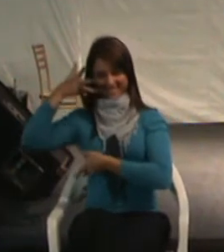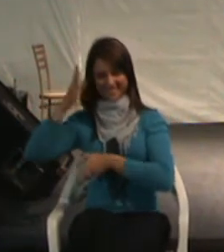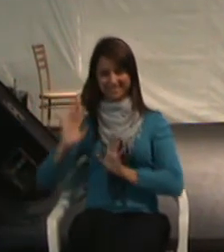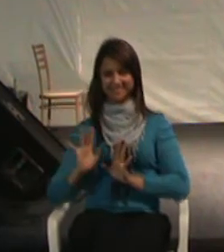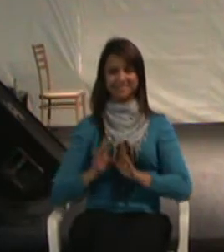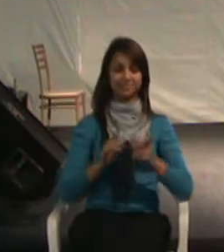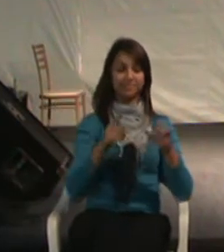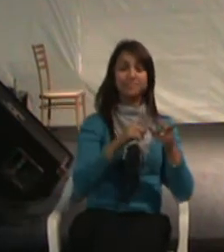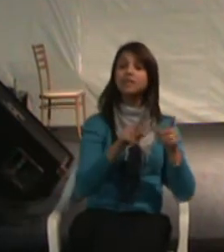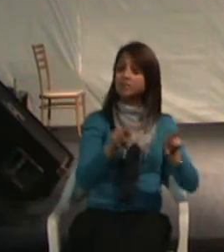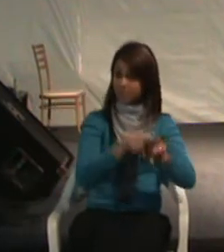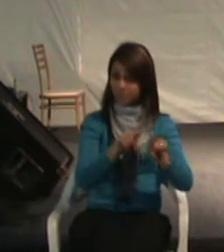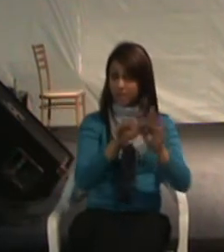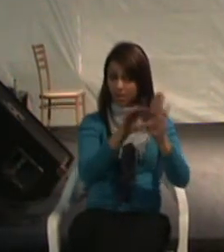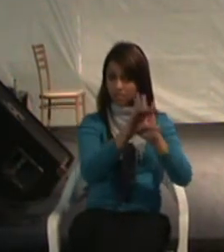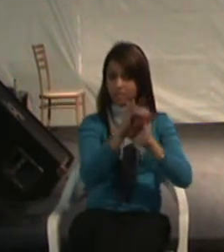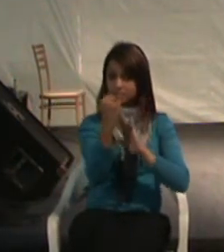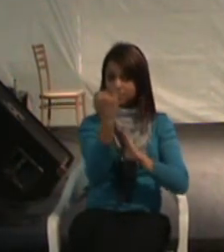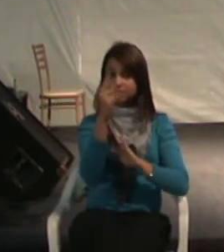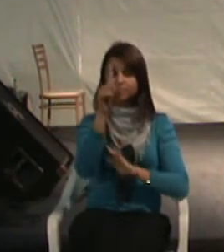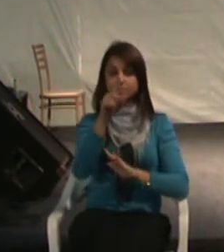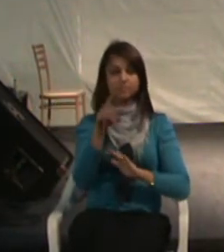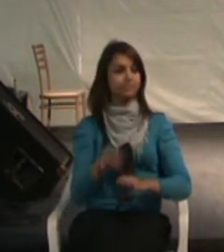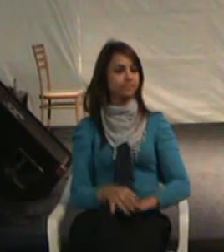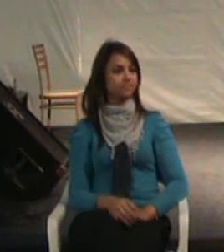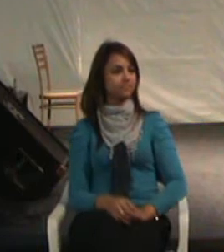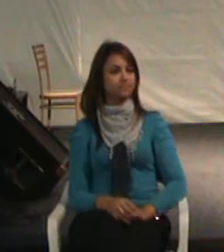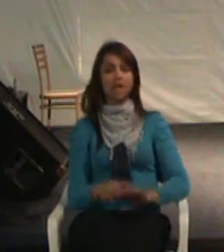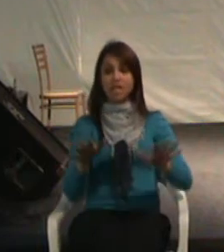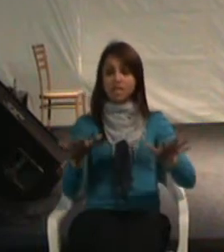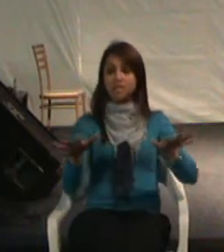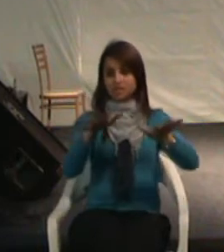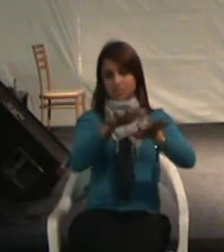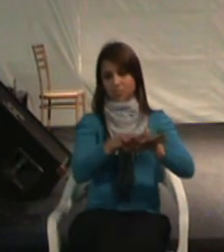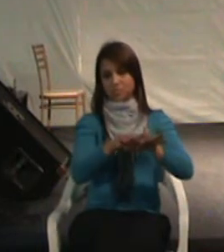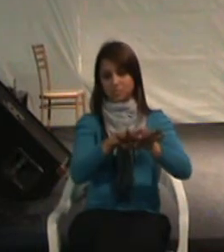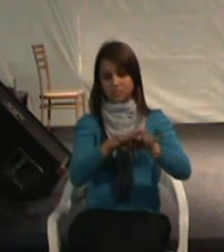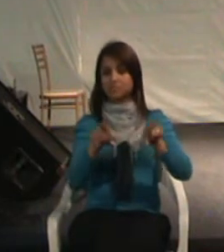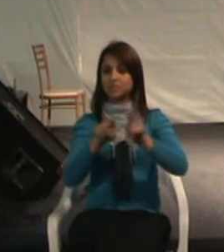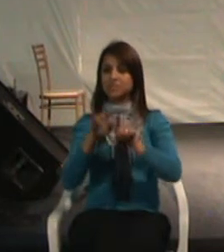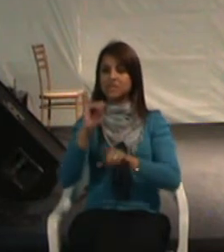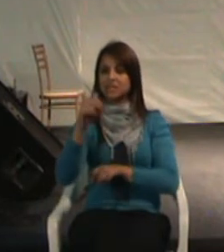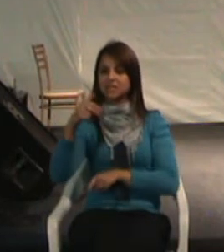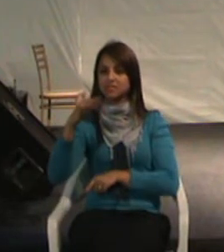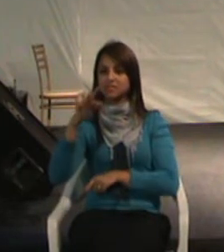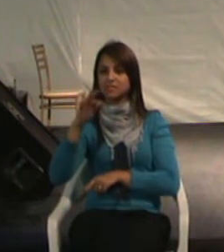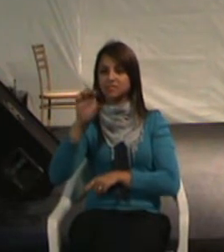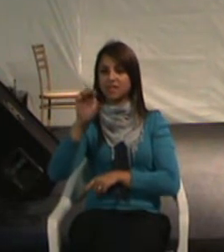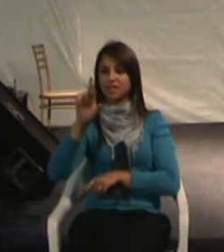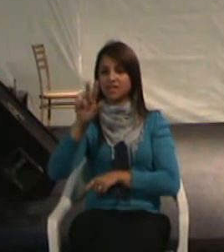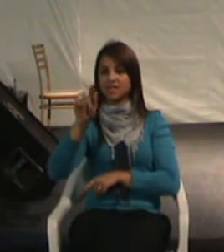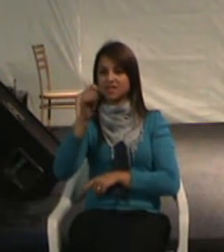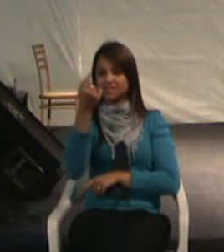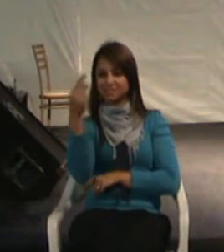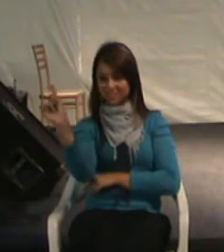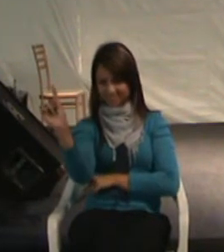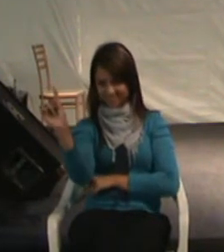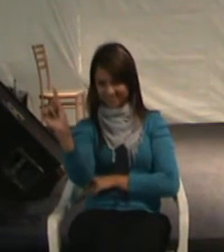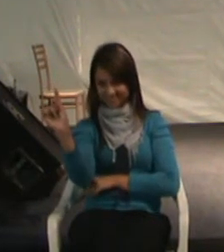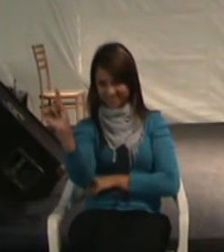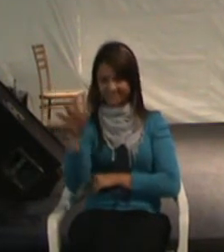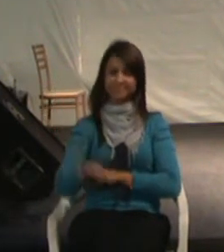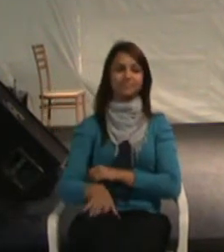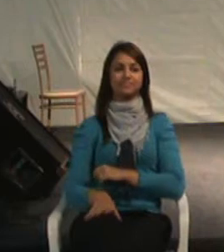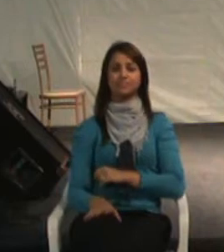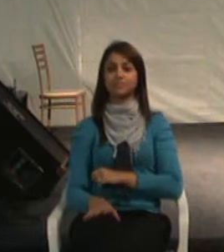importante é integração e inclusão. Se falarem para vocês,